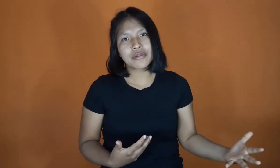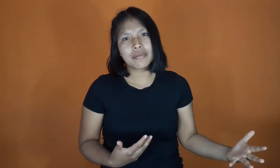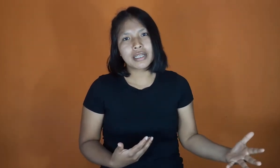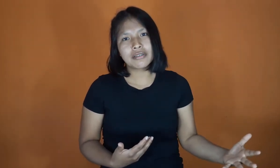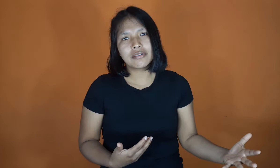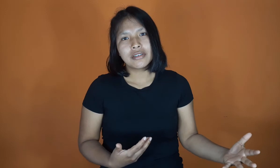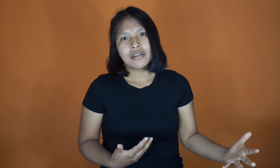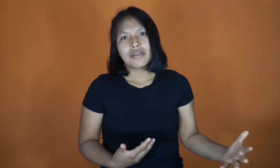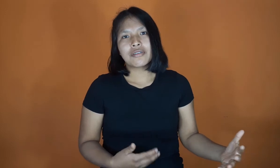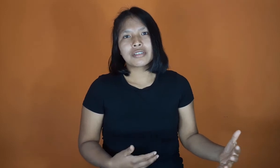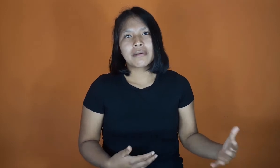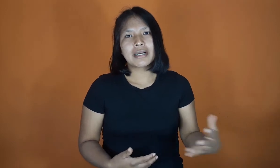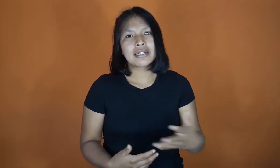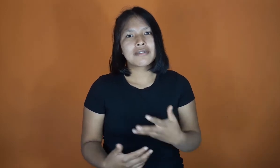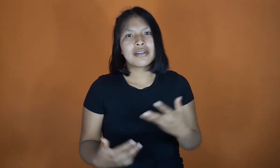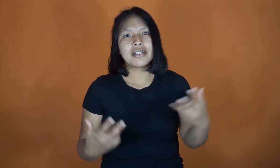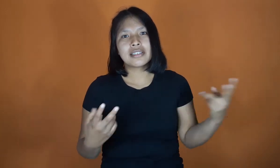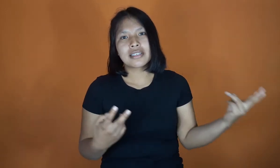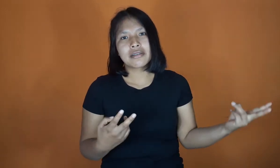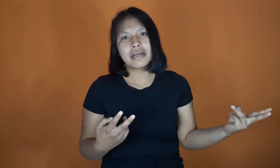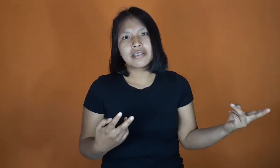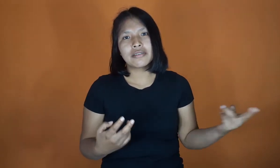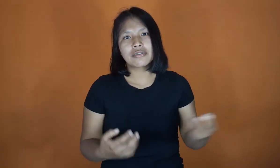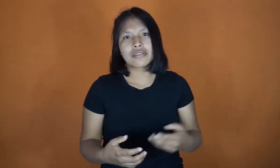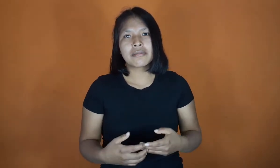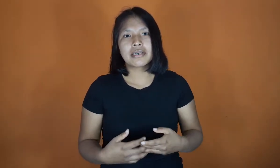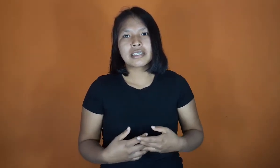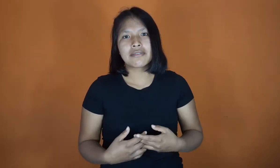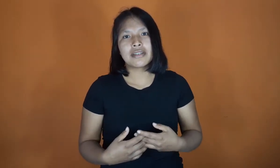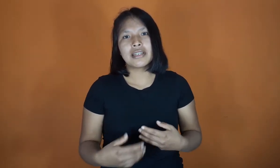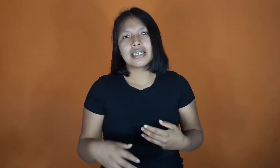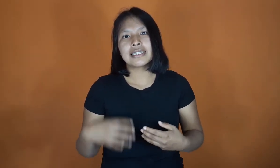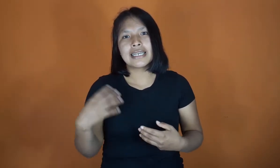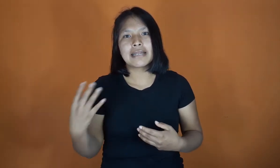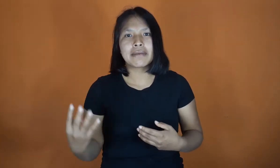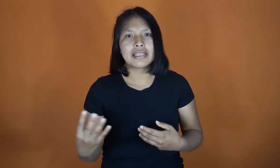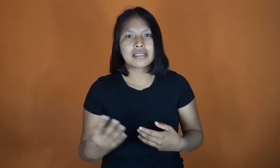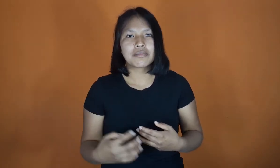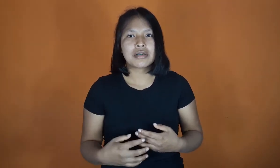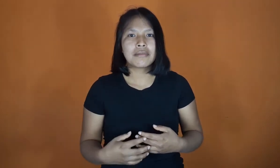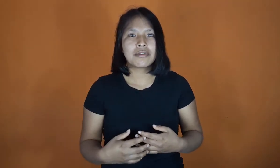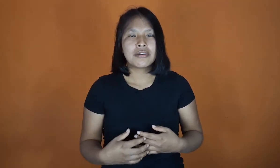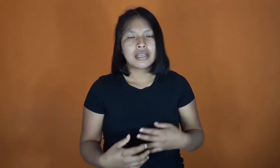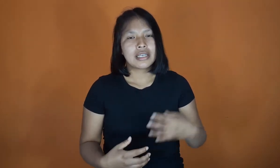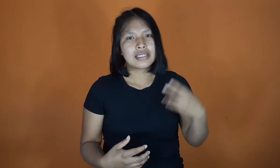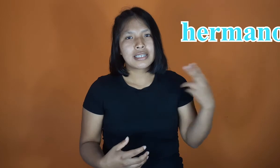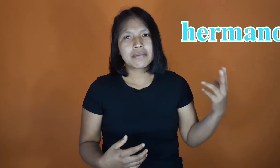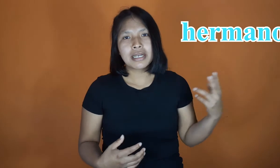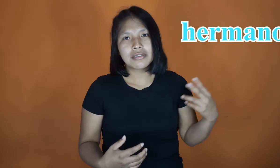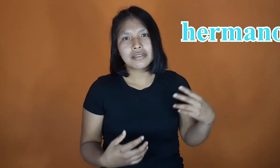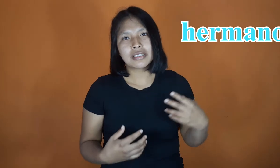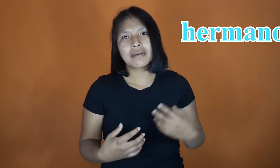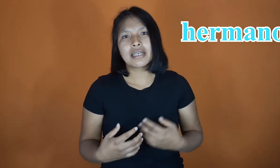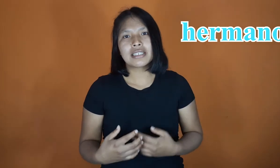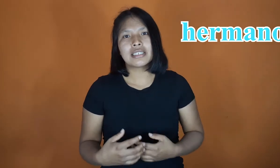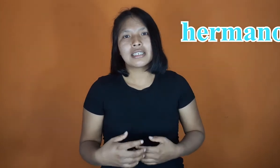hermano o se van a referir entre hermanos o se van a referir entre hermanas. Por ejemplo, entre hermanos se van a decir